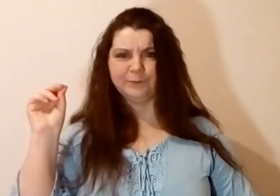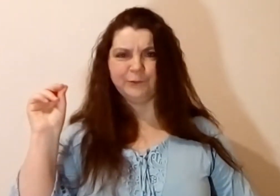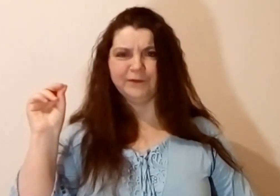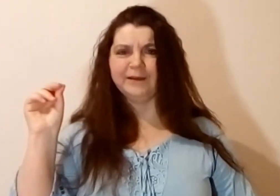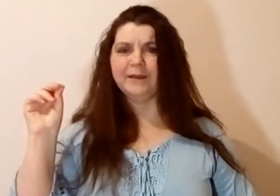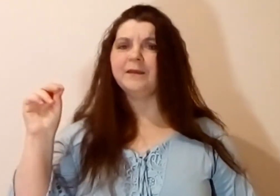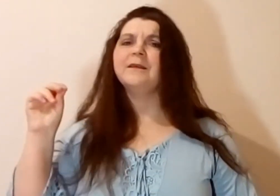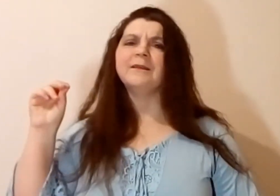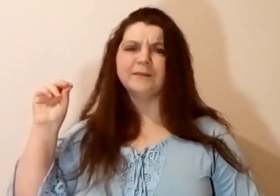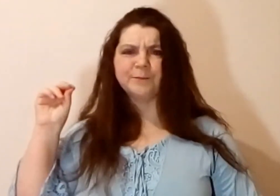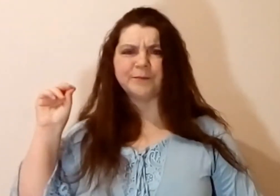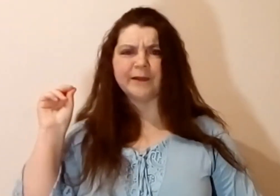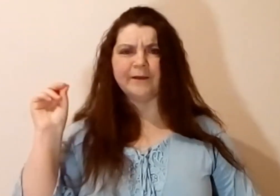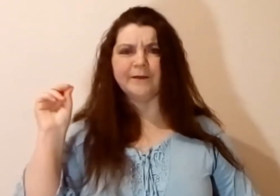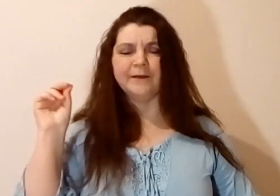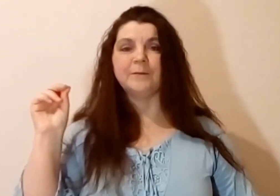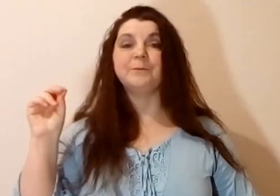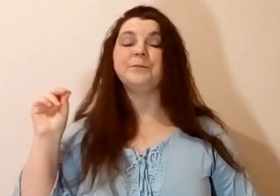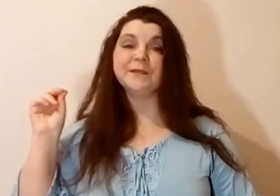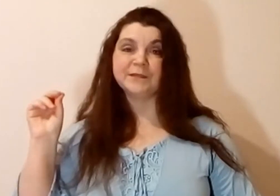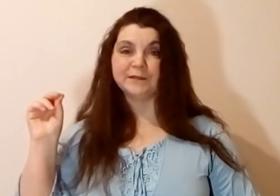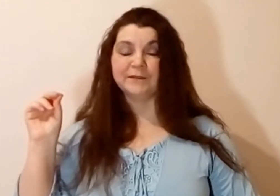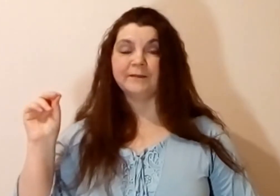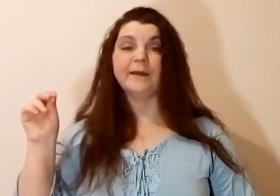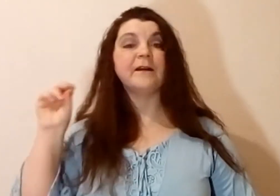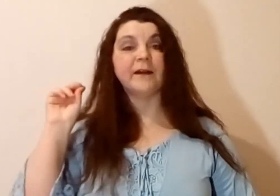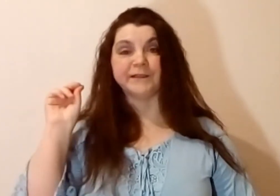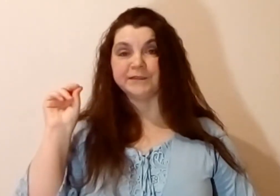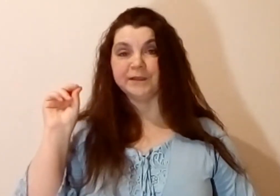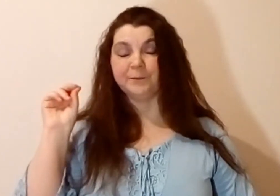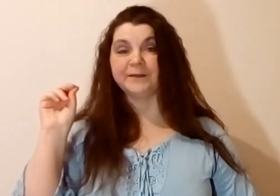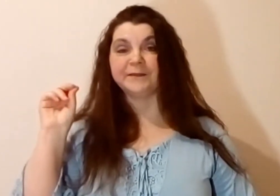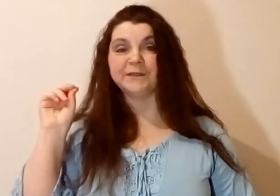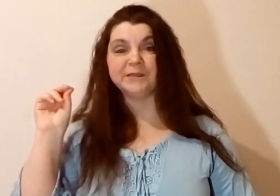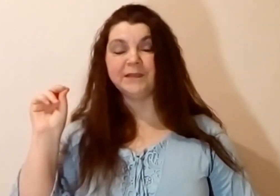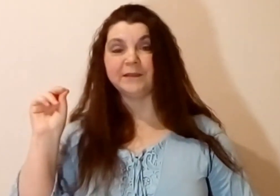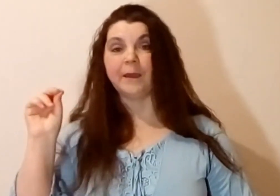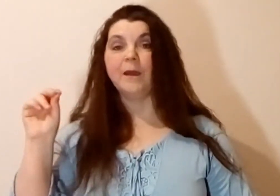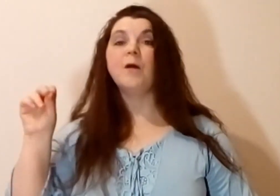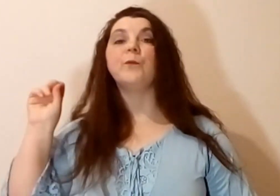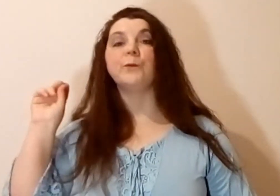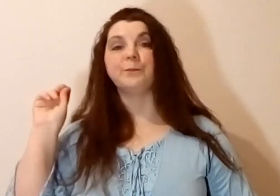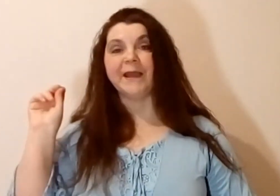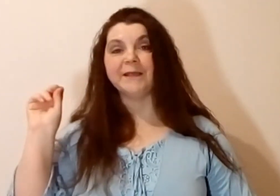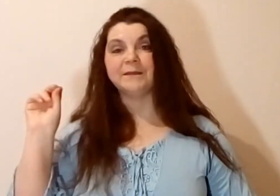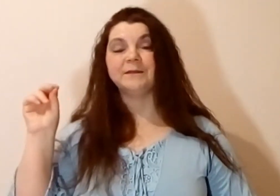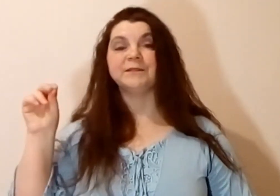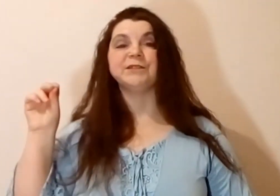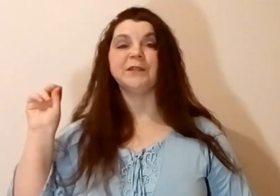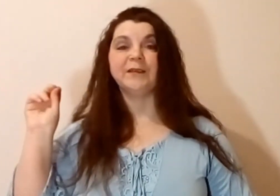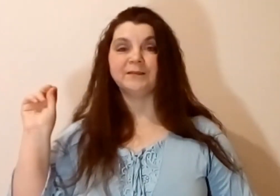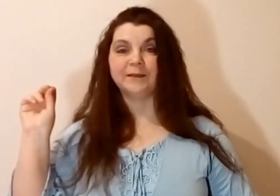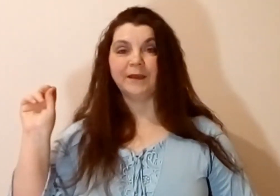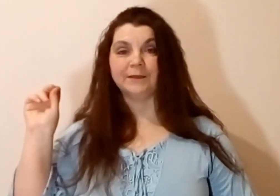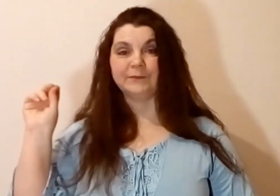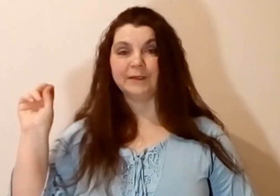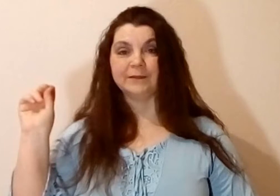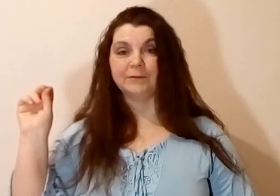поняли, неправильно, пишите на каждое предложение по пять-шесть ответов.